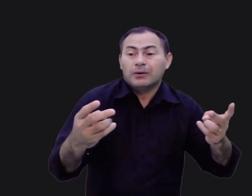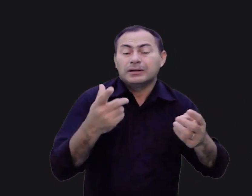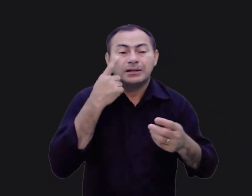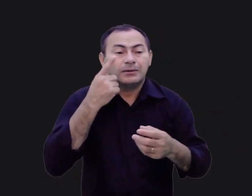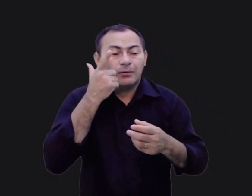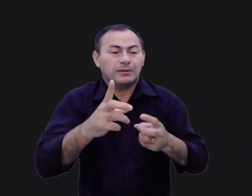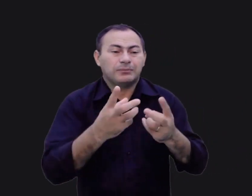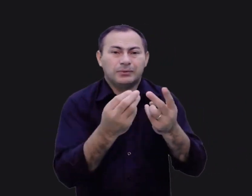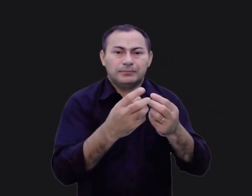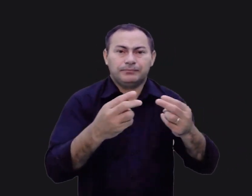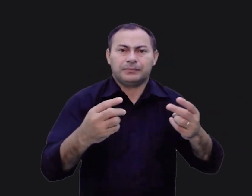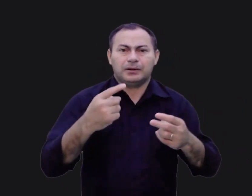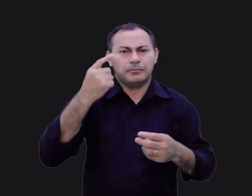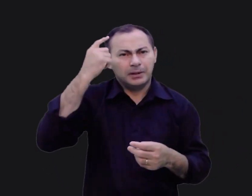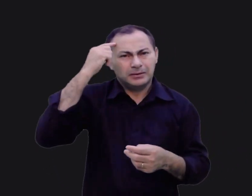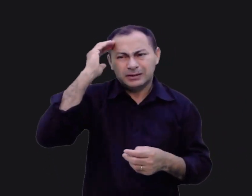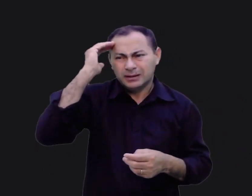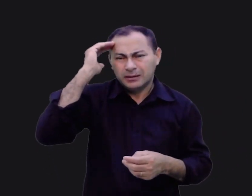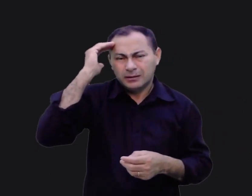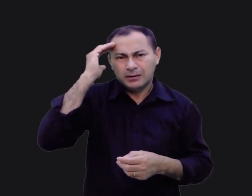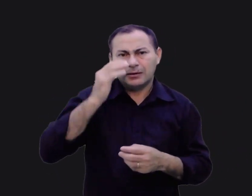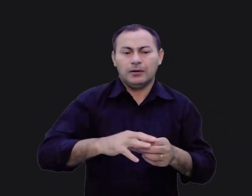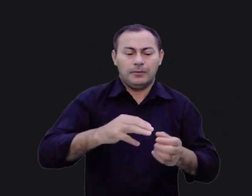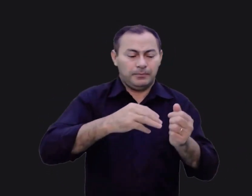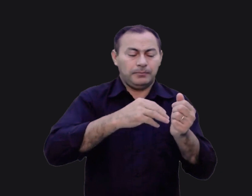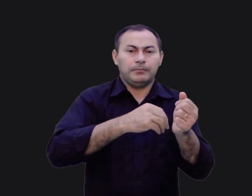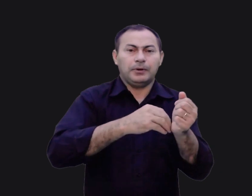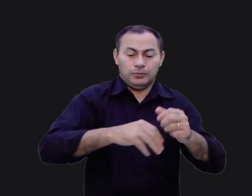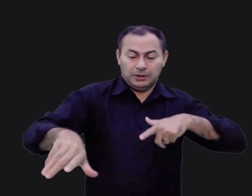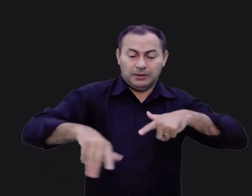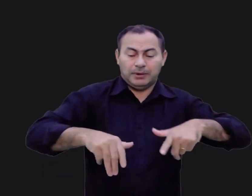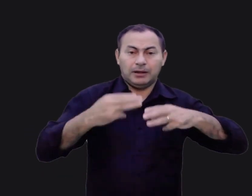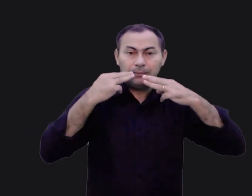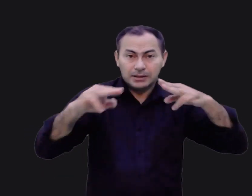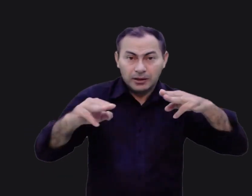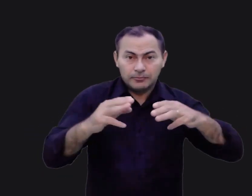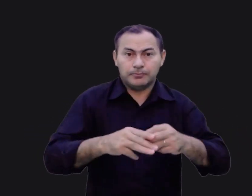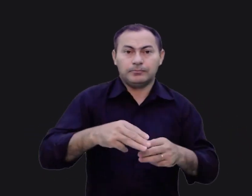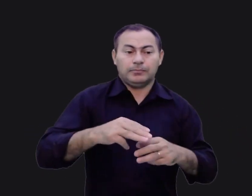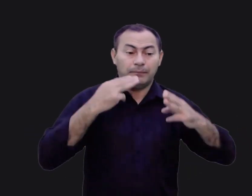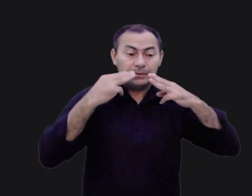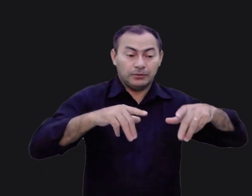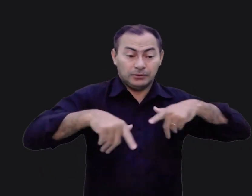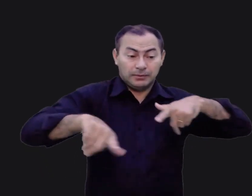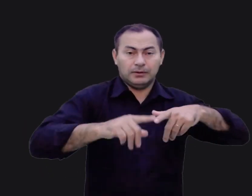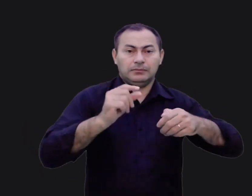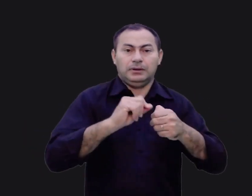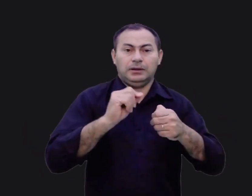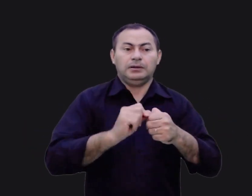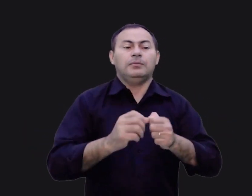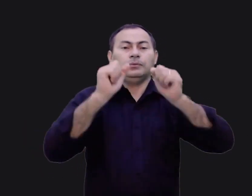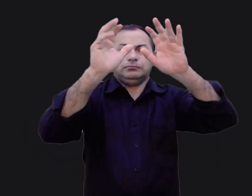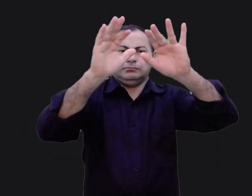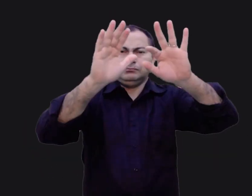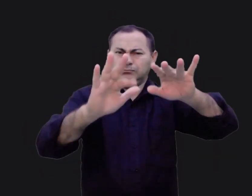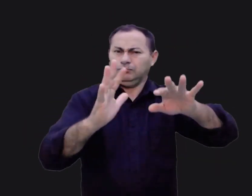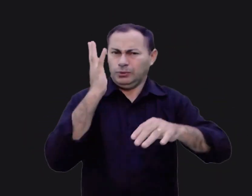entendi. Pensei que ele estivesse falando sobre o ministério que teve. O ministério dele tinha sido muito abençoado.